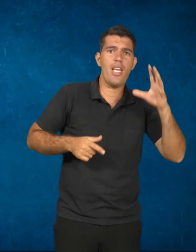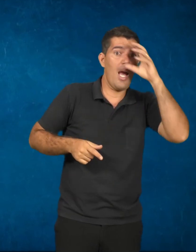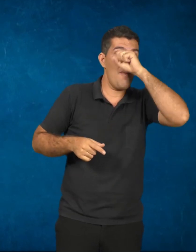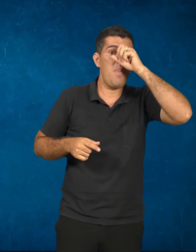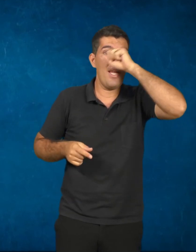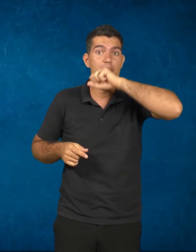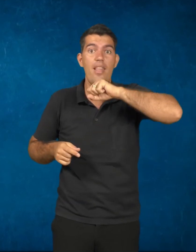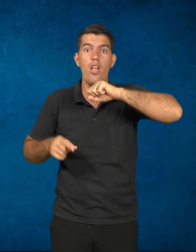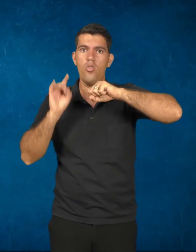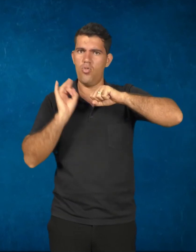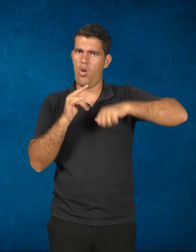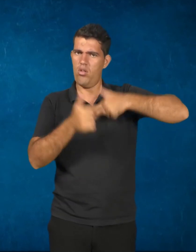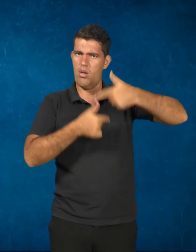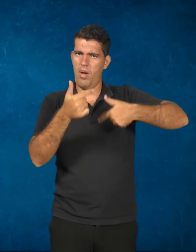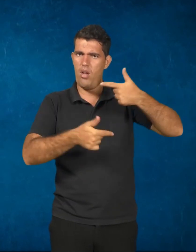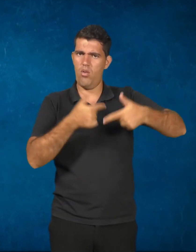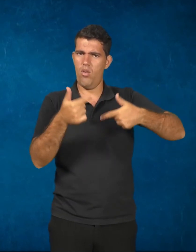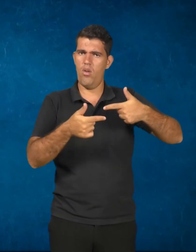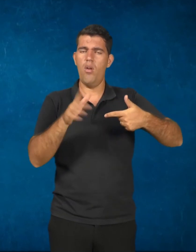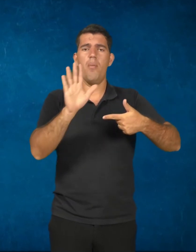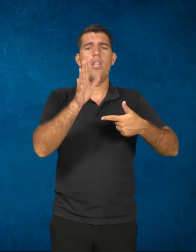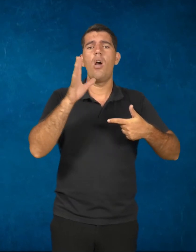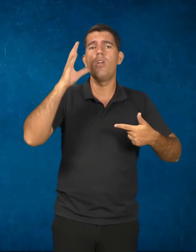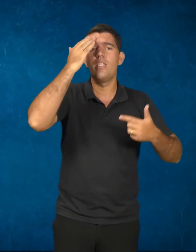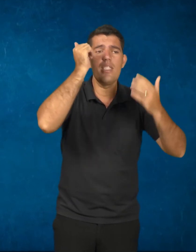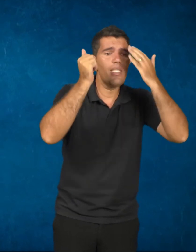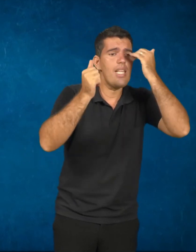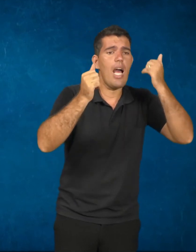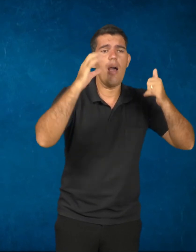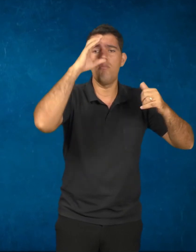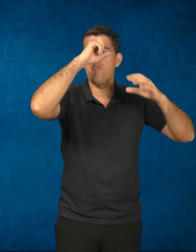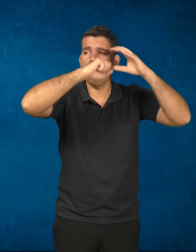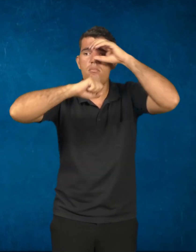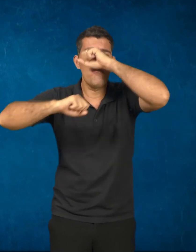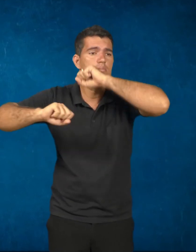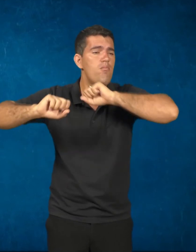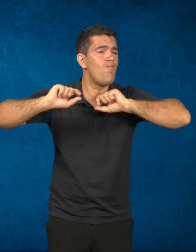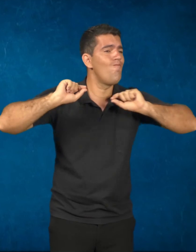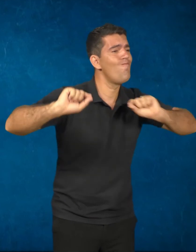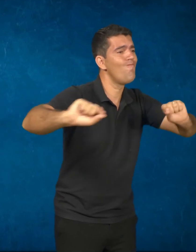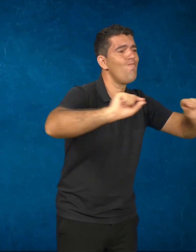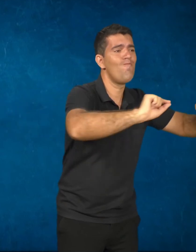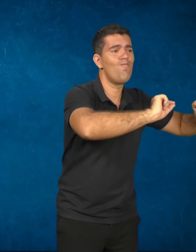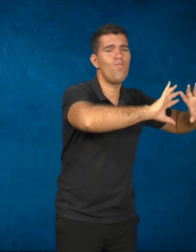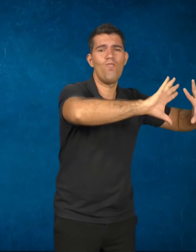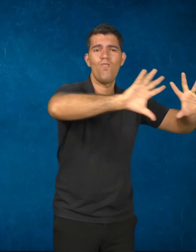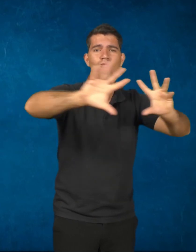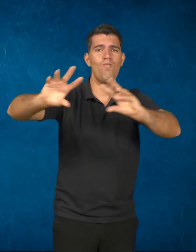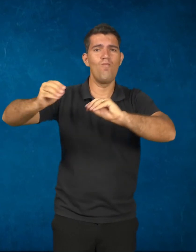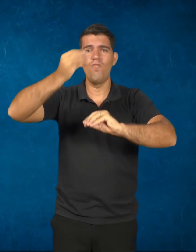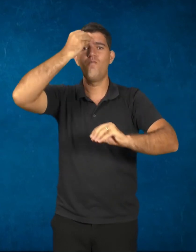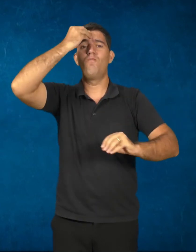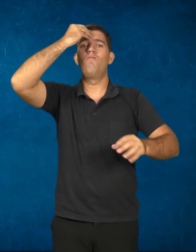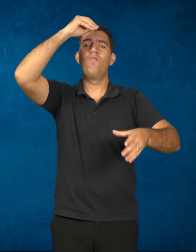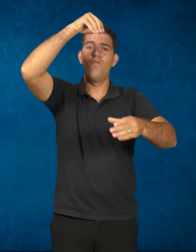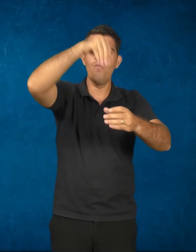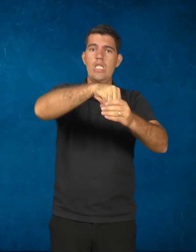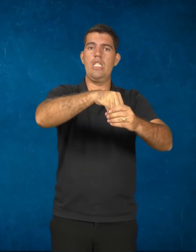não somente um ofício, mas todos os saberes que estão envolvidos e articulados intrínsecos àquele